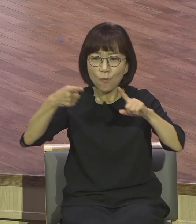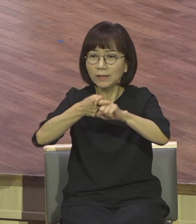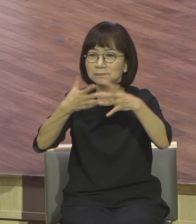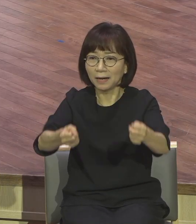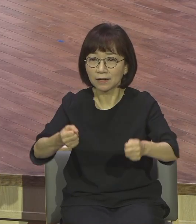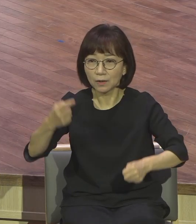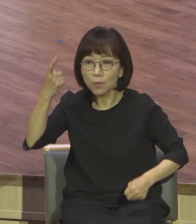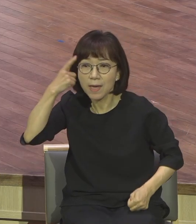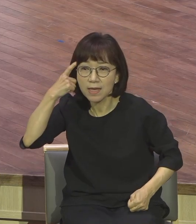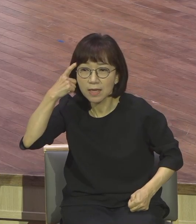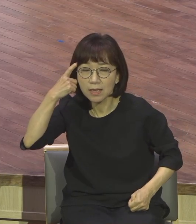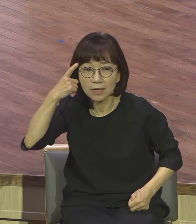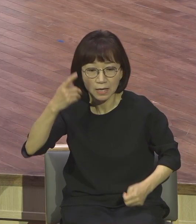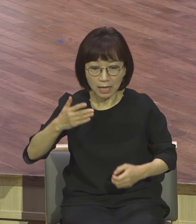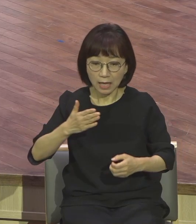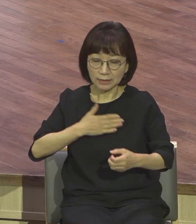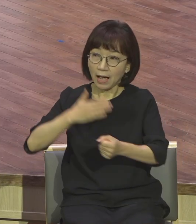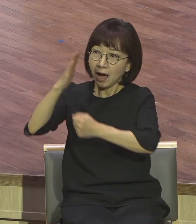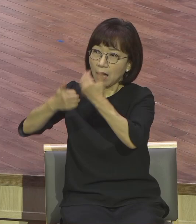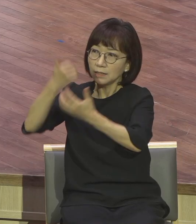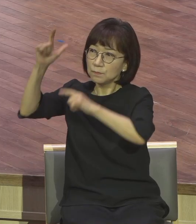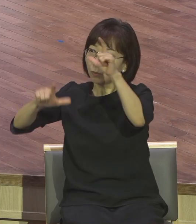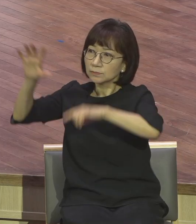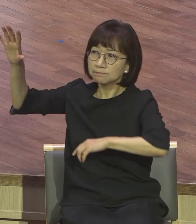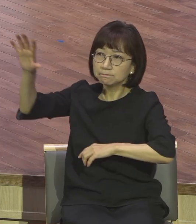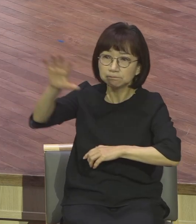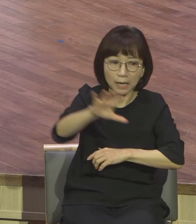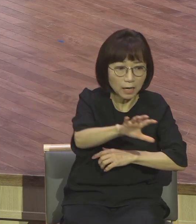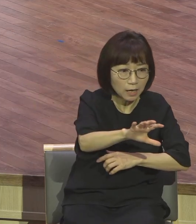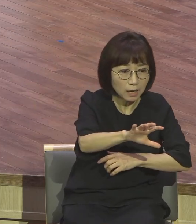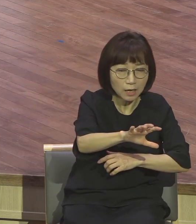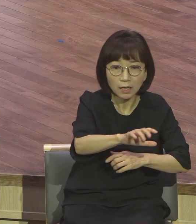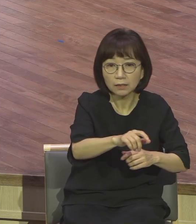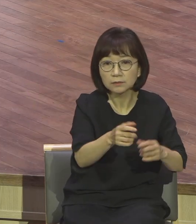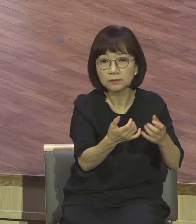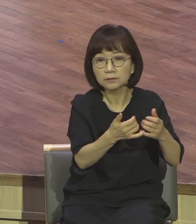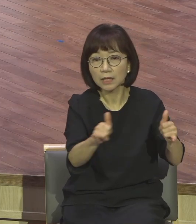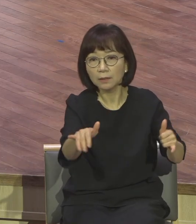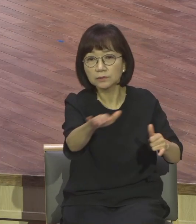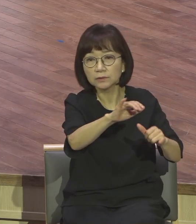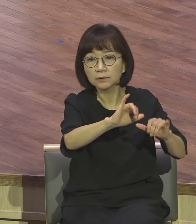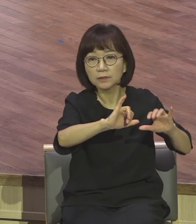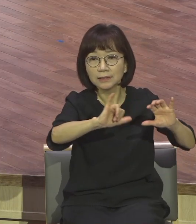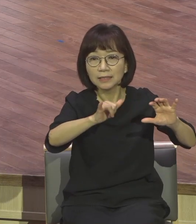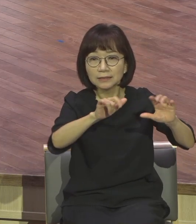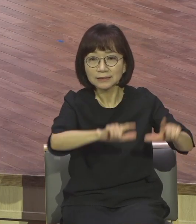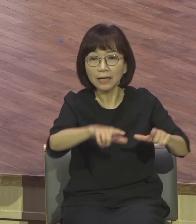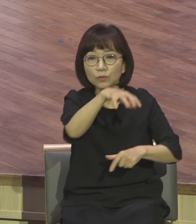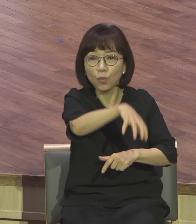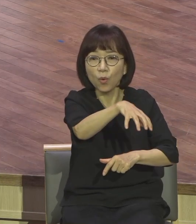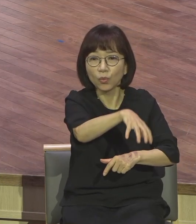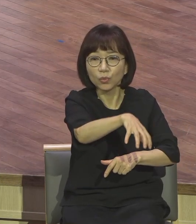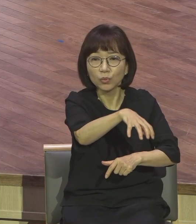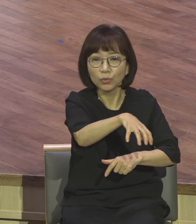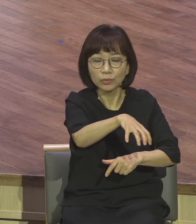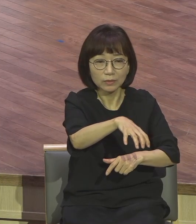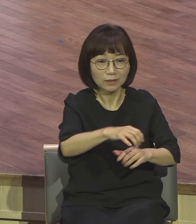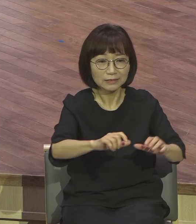때문에 여기밖에 없기 때문에 그리고 내 아들을 이 인류를 구원해서 보낸 현장이기 때문에 그